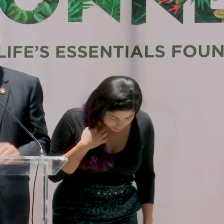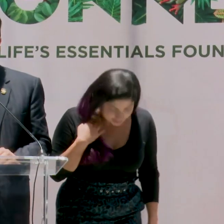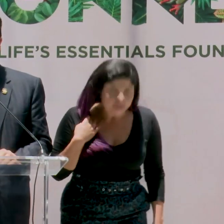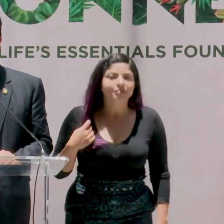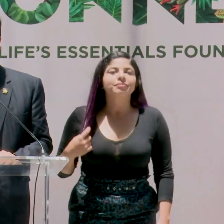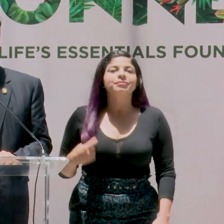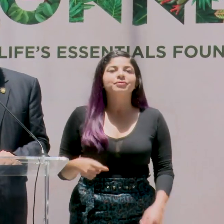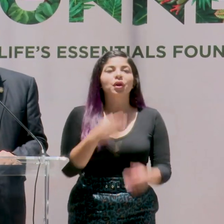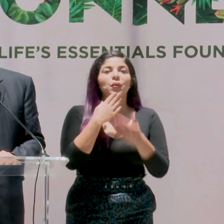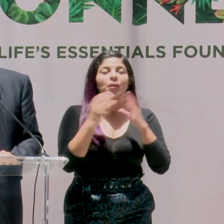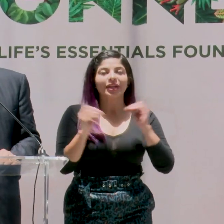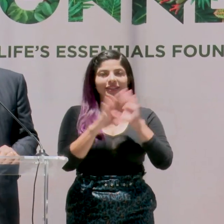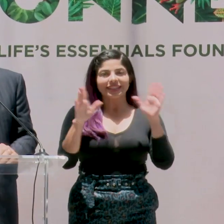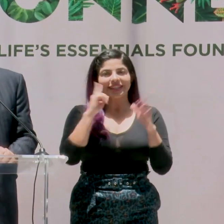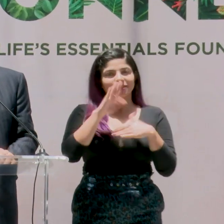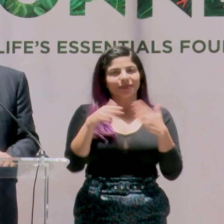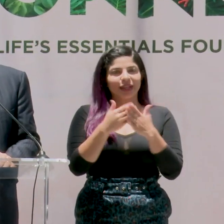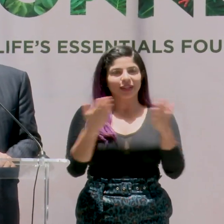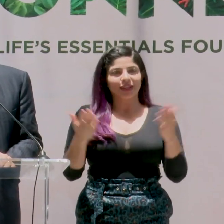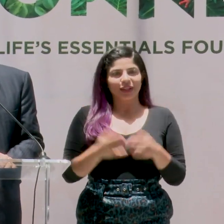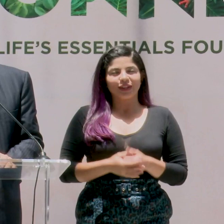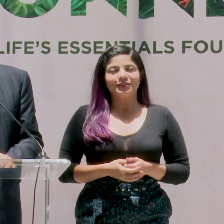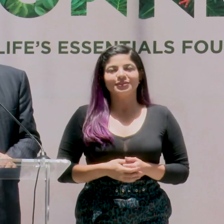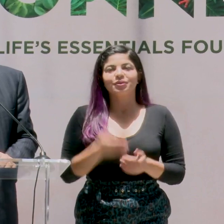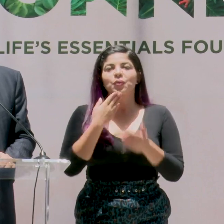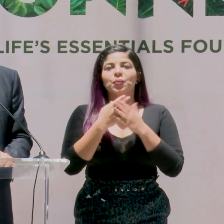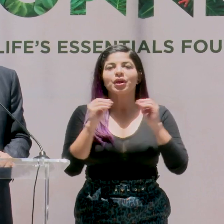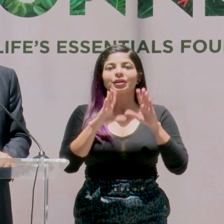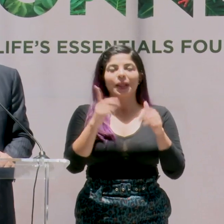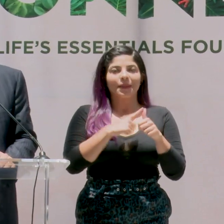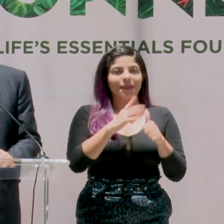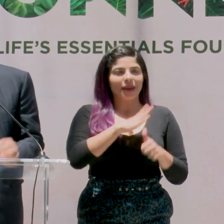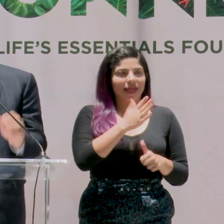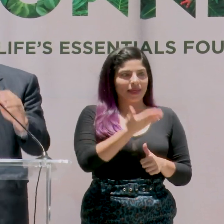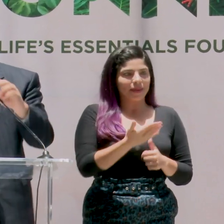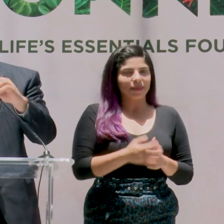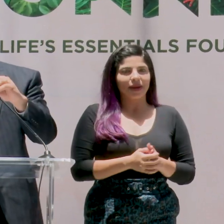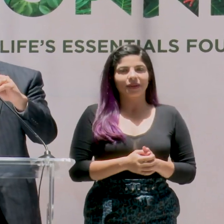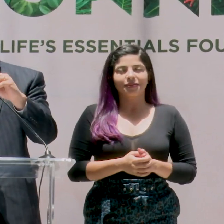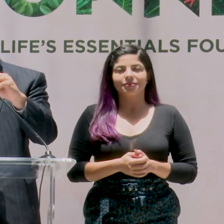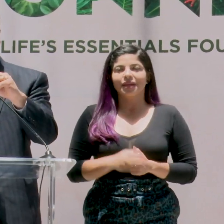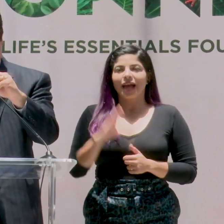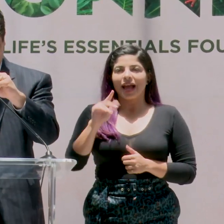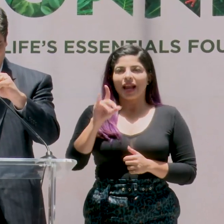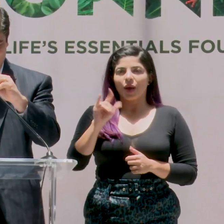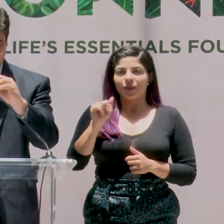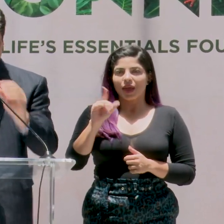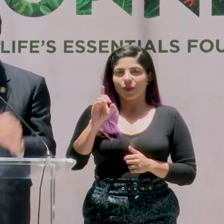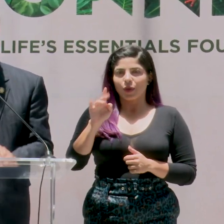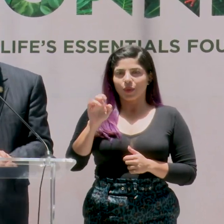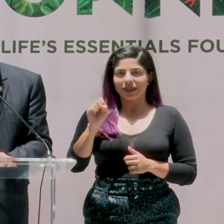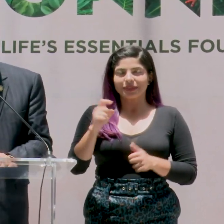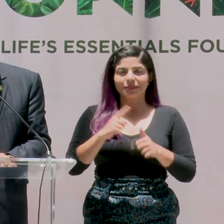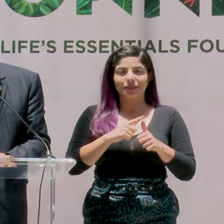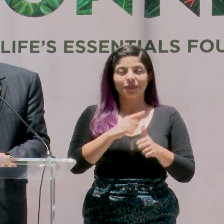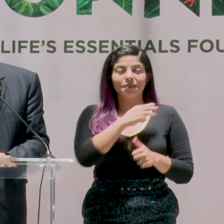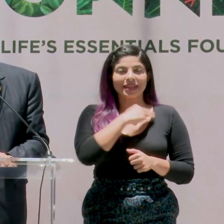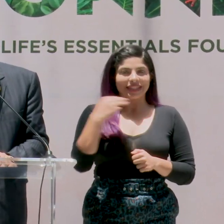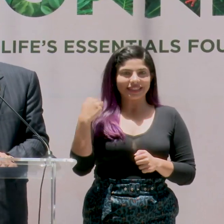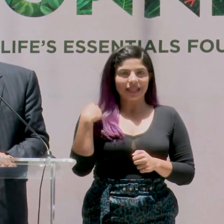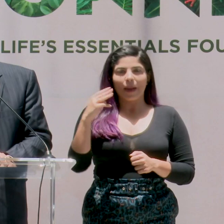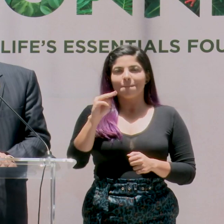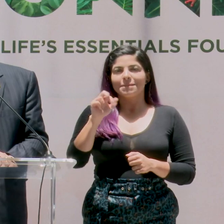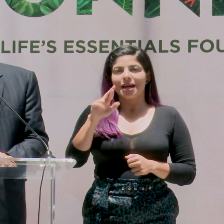Muy buenos días a todas y a todos. Buenos días a la Primera Dama, Claudia Dobles, a la Ministra, María Amalia